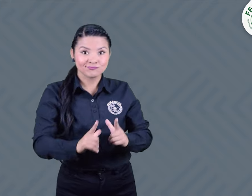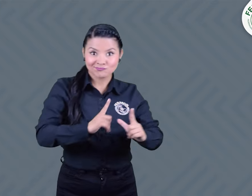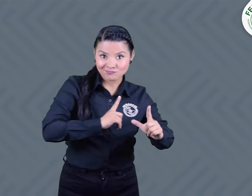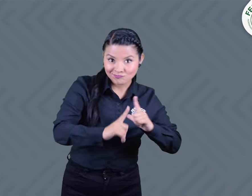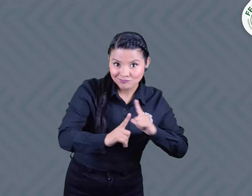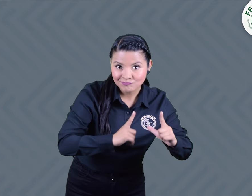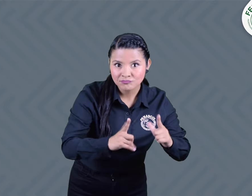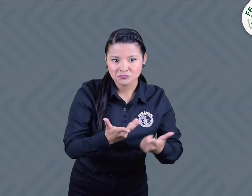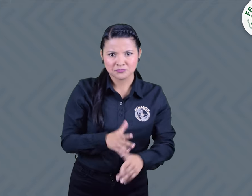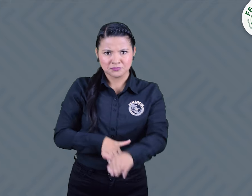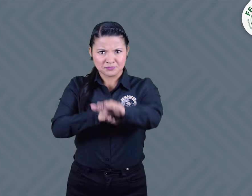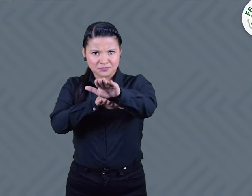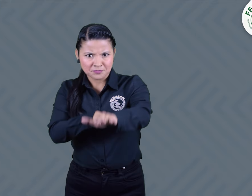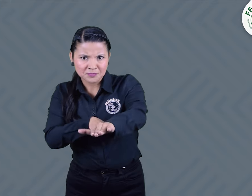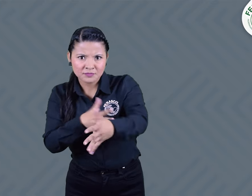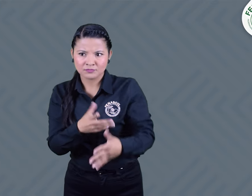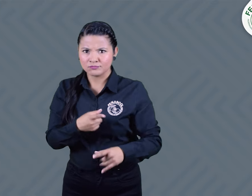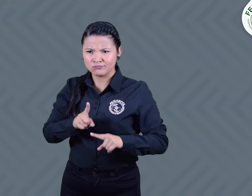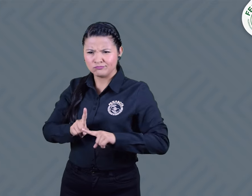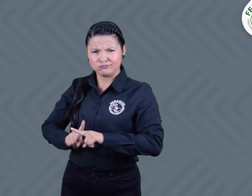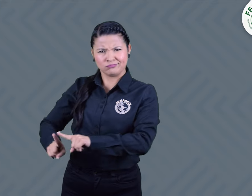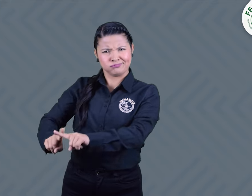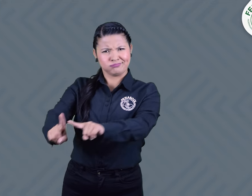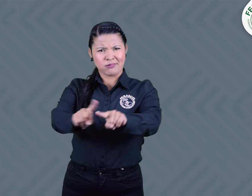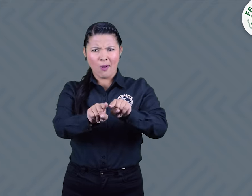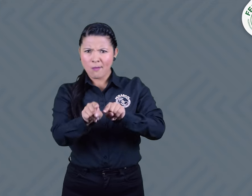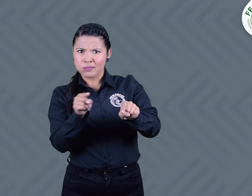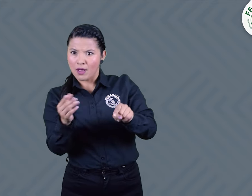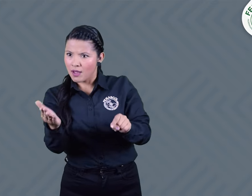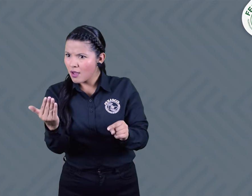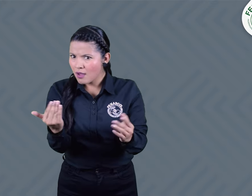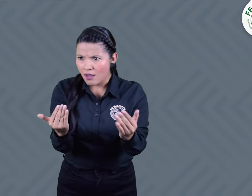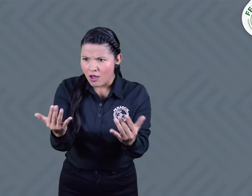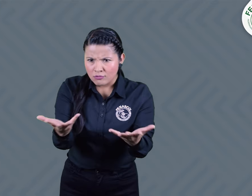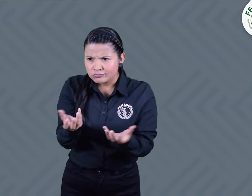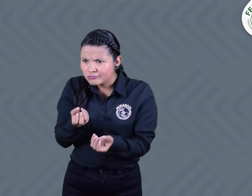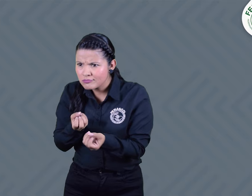y la representatividad de la comunidad sorda en Colombia